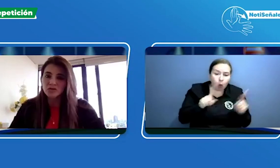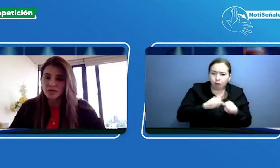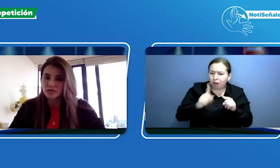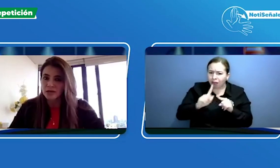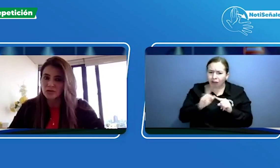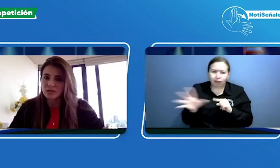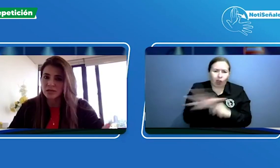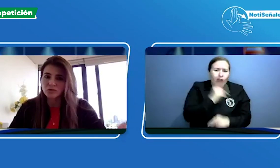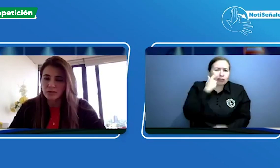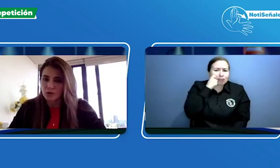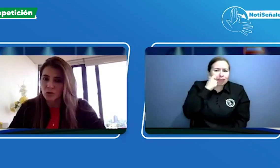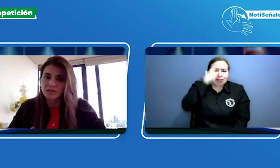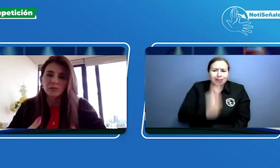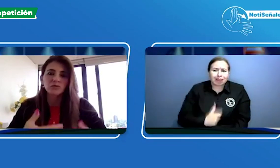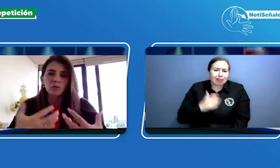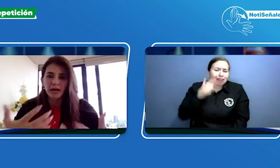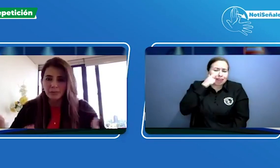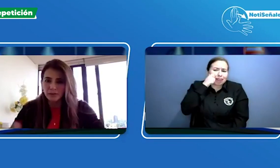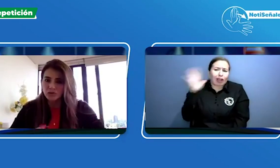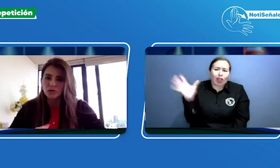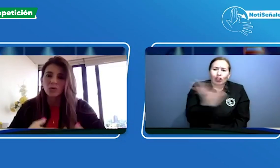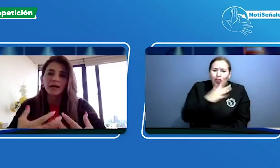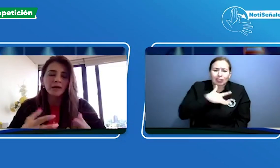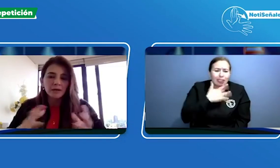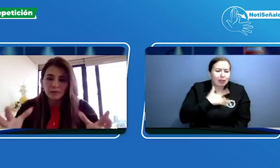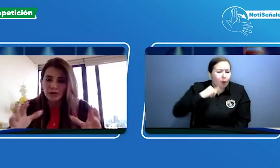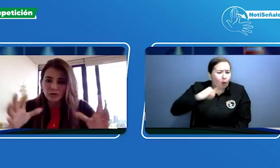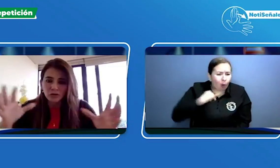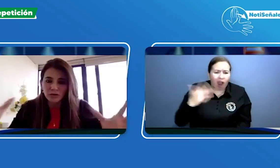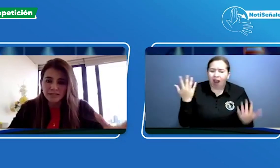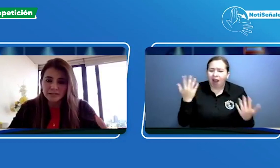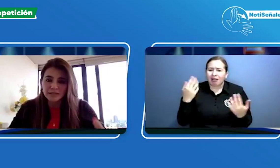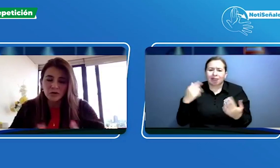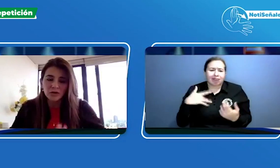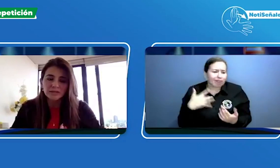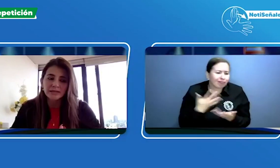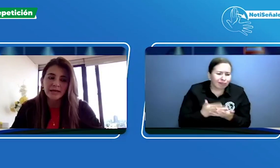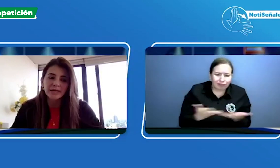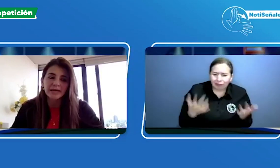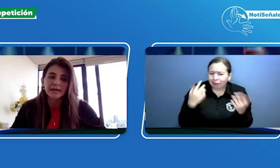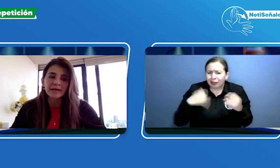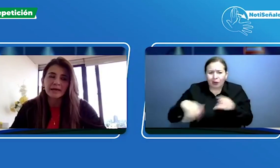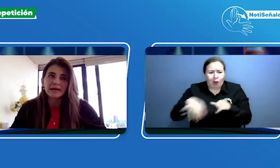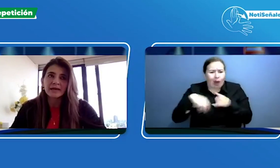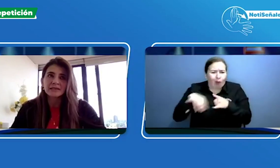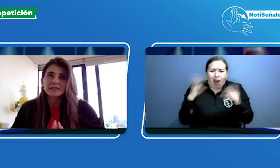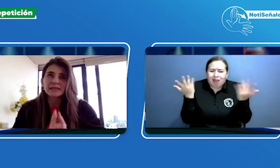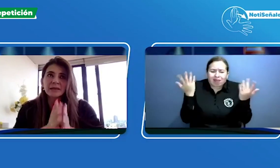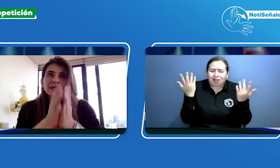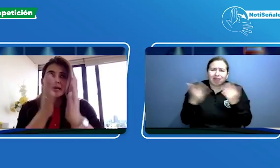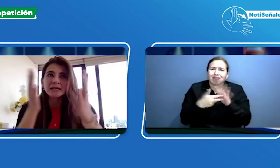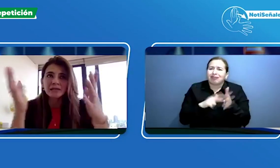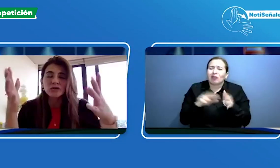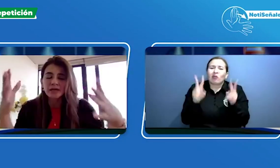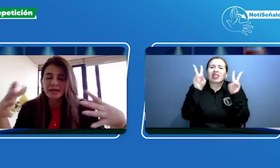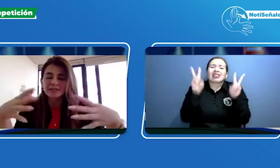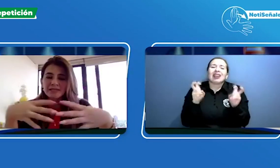seres humanos seguimos todos sentimos igual vemos igual bueno todo este tema tan lindo que es de